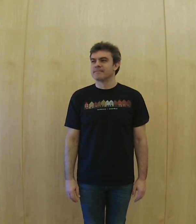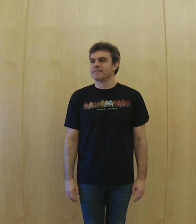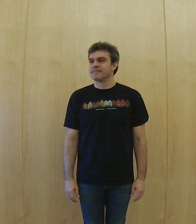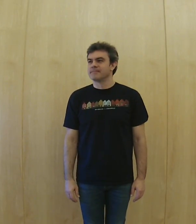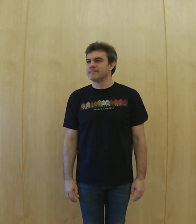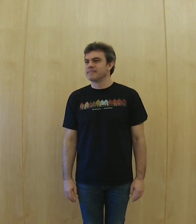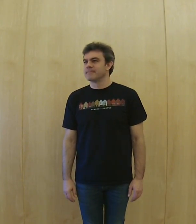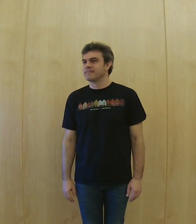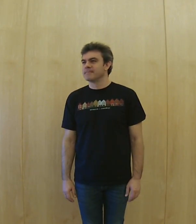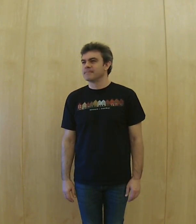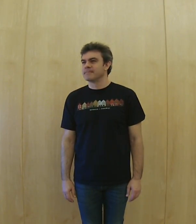empezar ya,